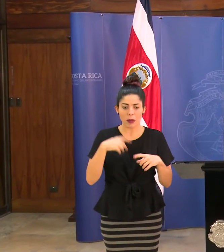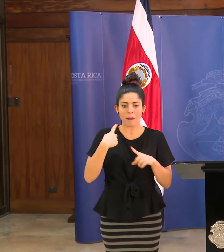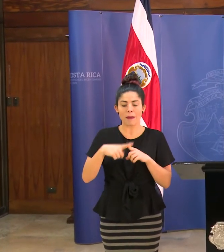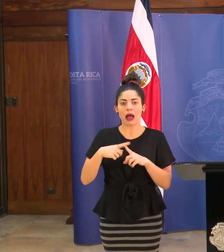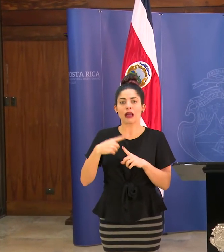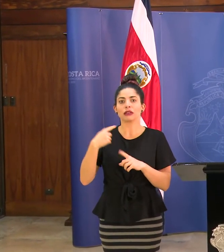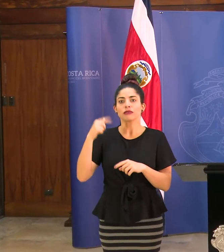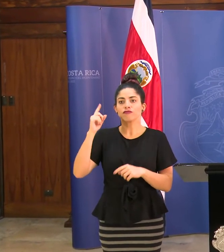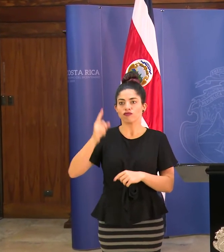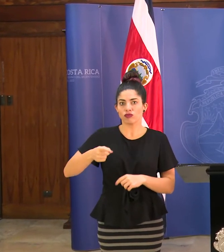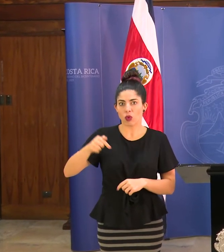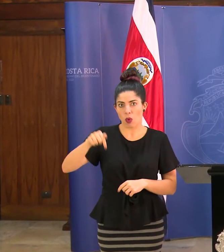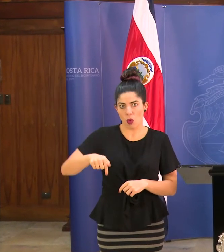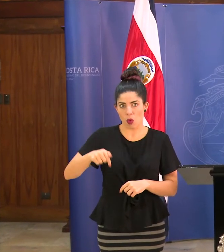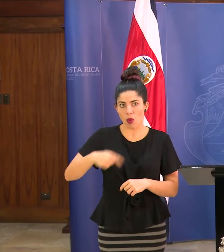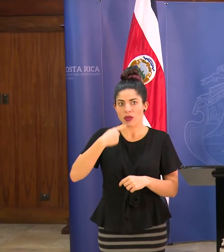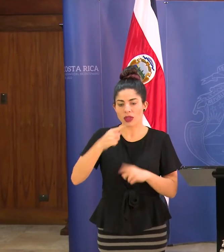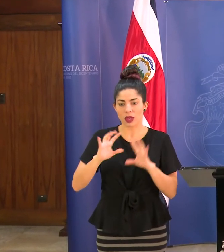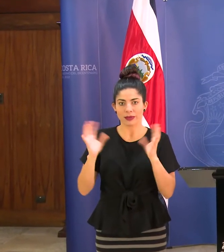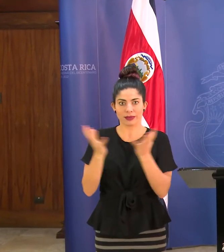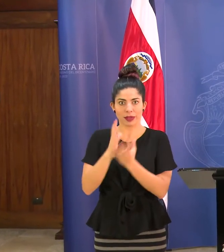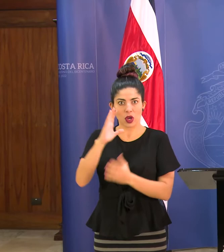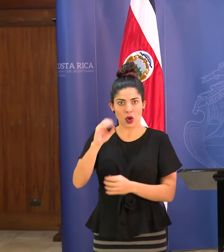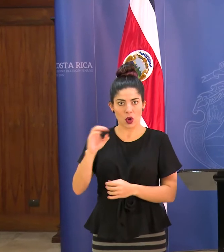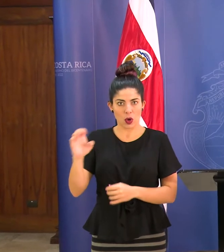de hoy al equipo del COE.